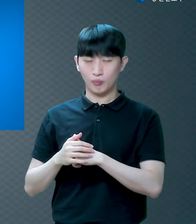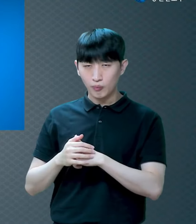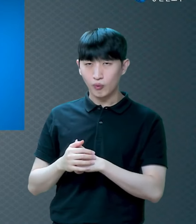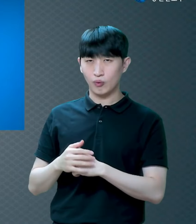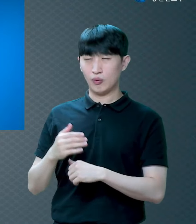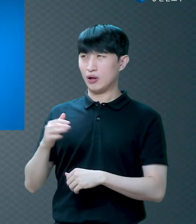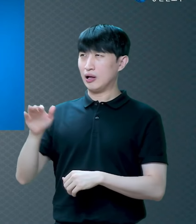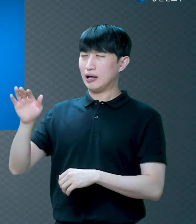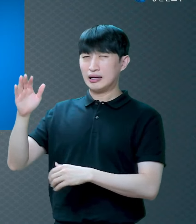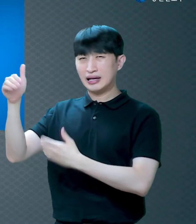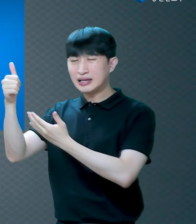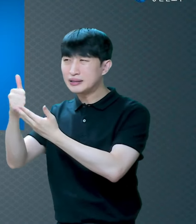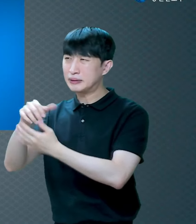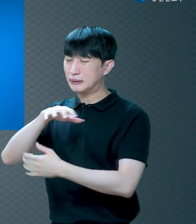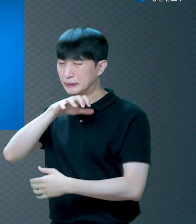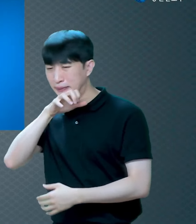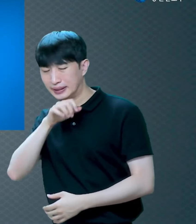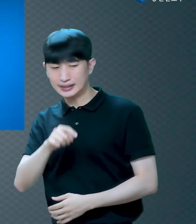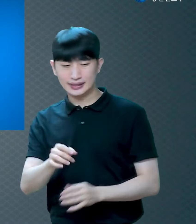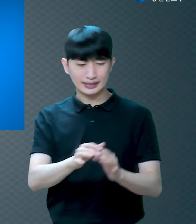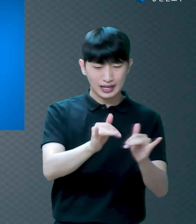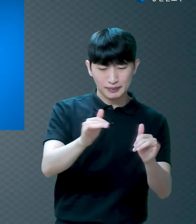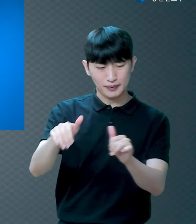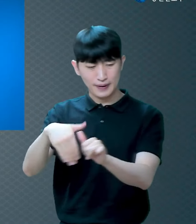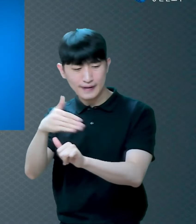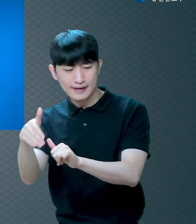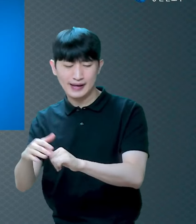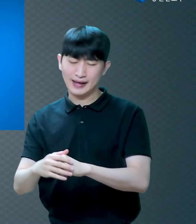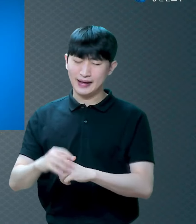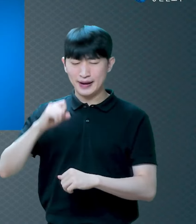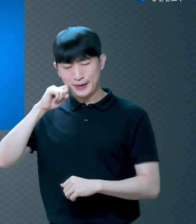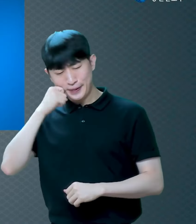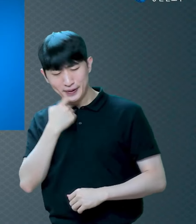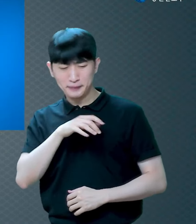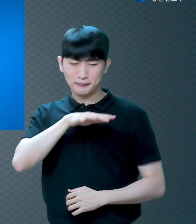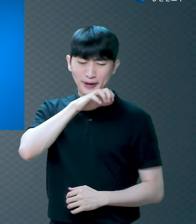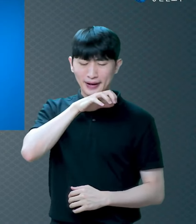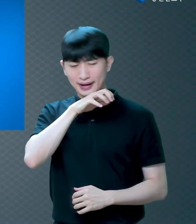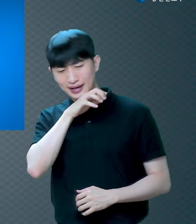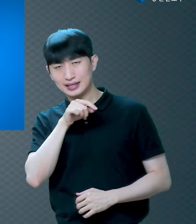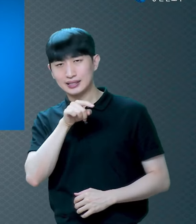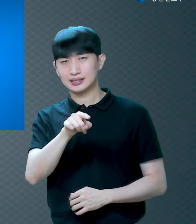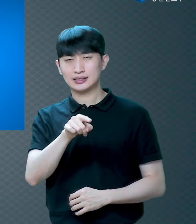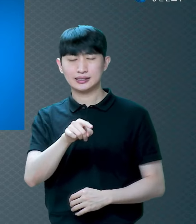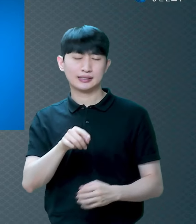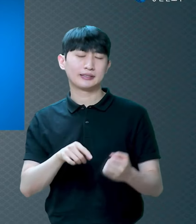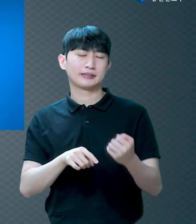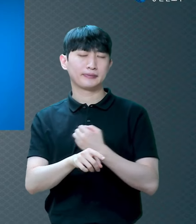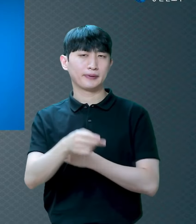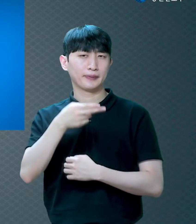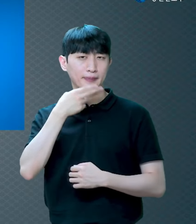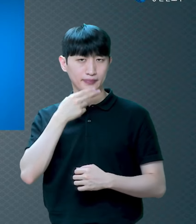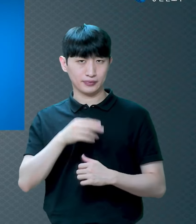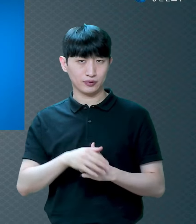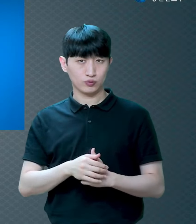사람 원망하고 환경 탓하고 그래봐야 아무런 의미가 없습니다 제가 계속 말씀드리잖아요